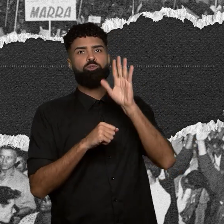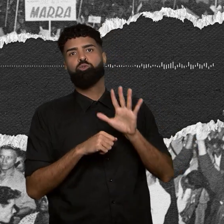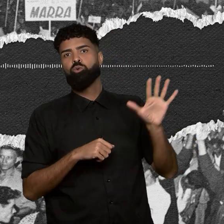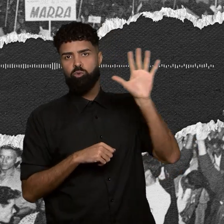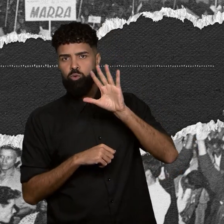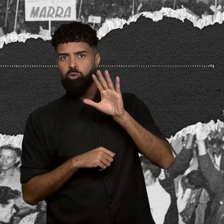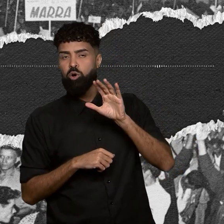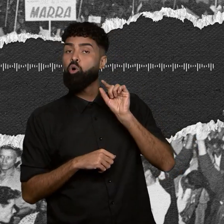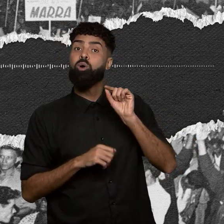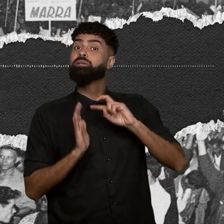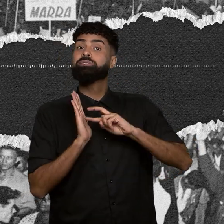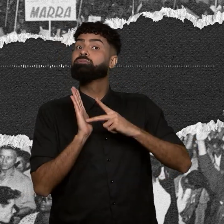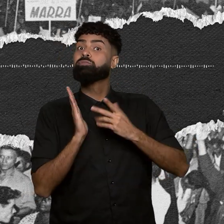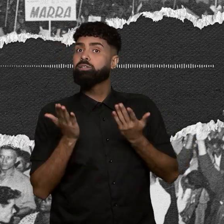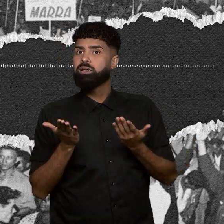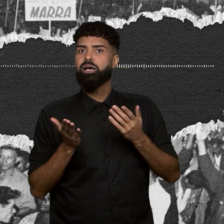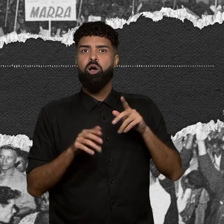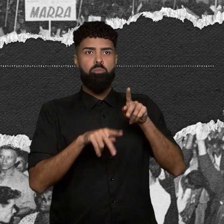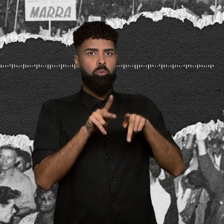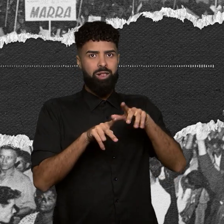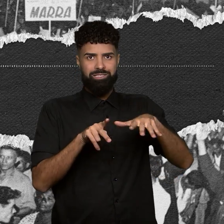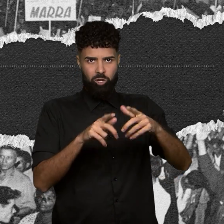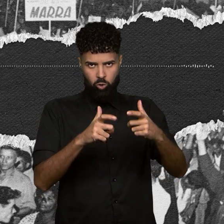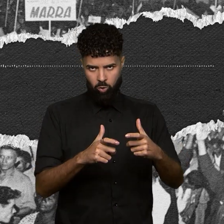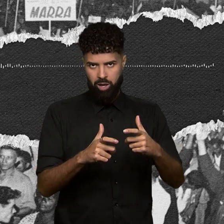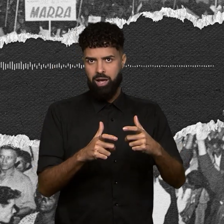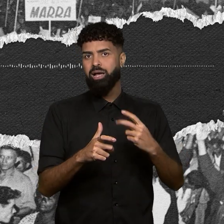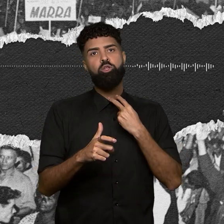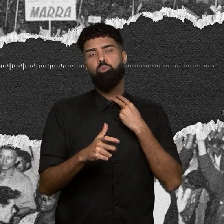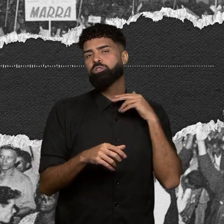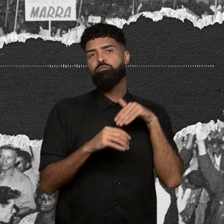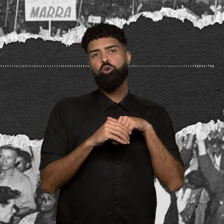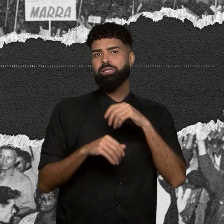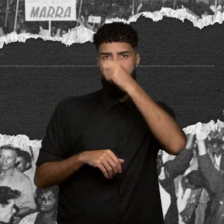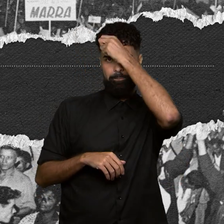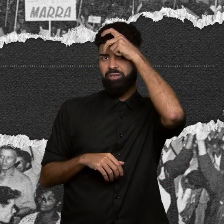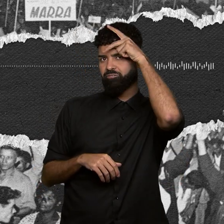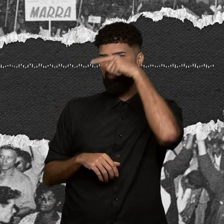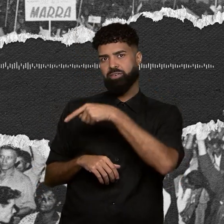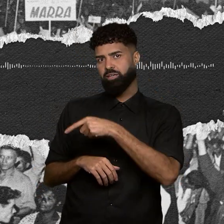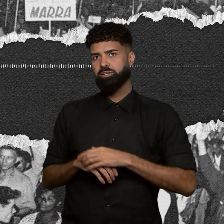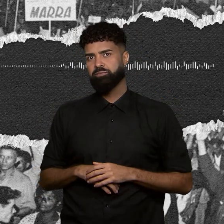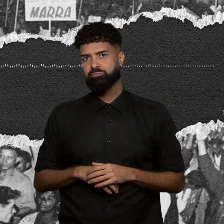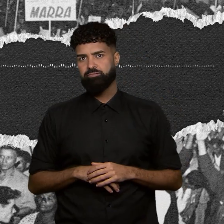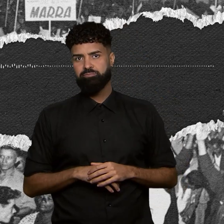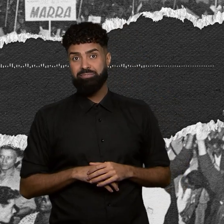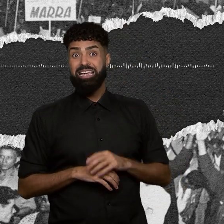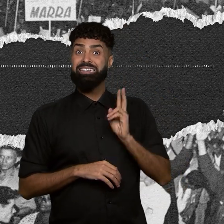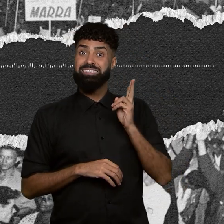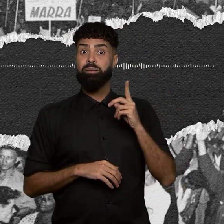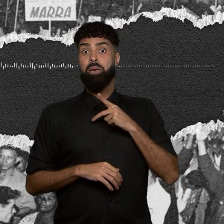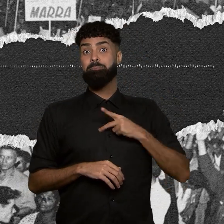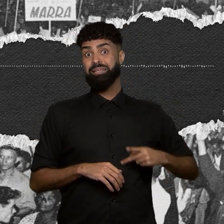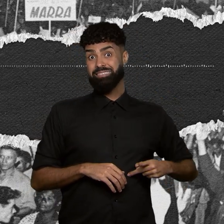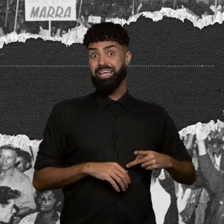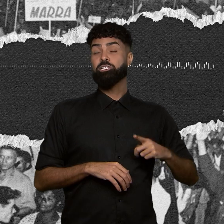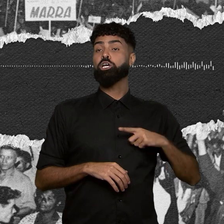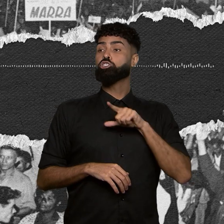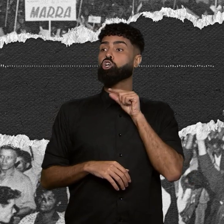Isso significava que a população desses lugares não podia votar para prefeito. Ele era escolhido pelo presidente da república, um prefeito